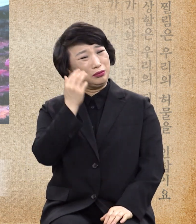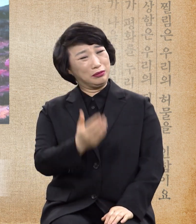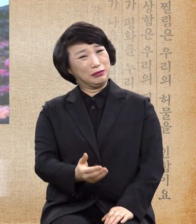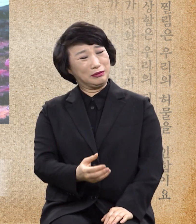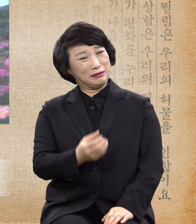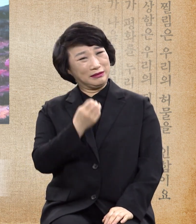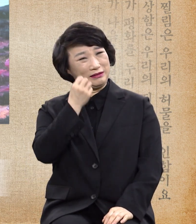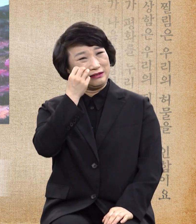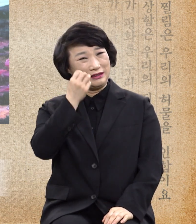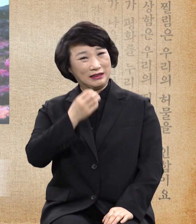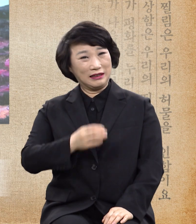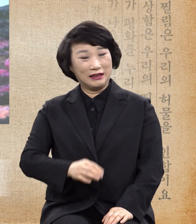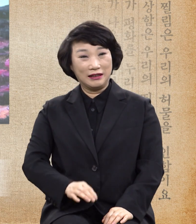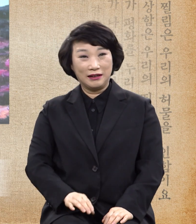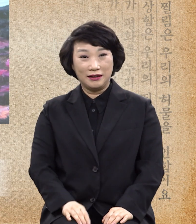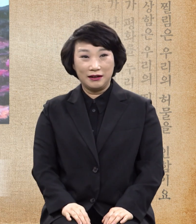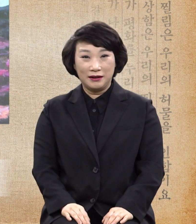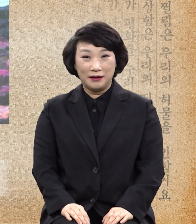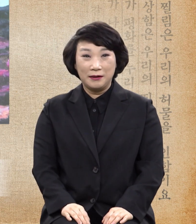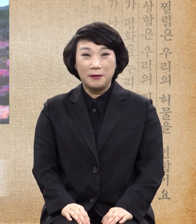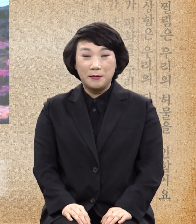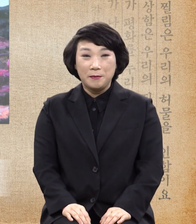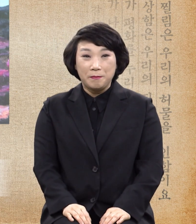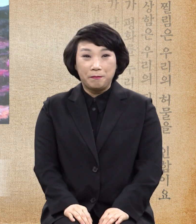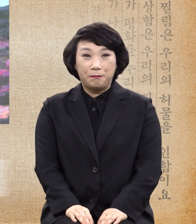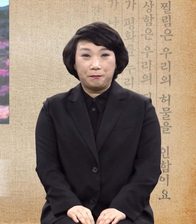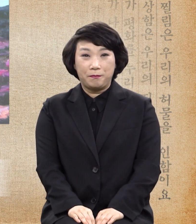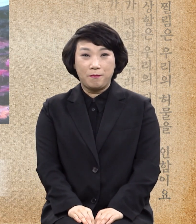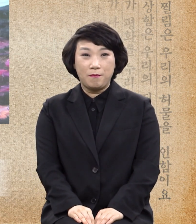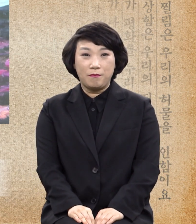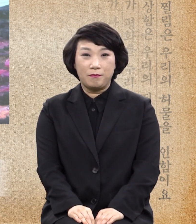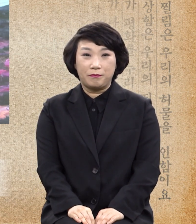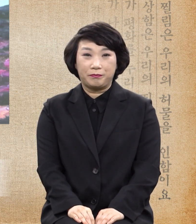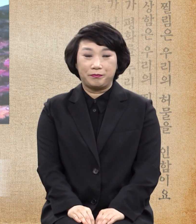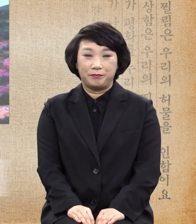예 저가